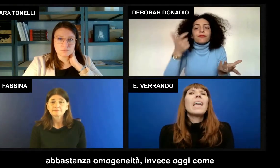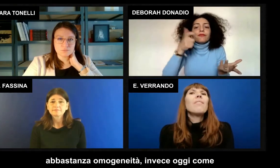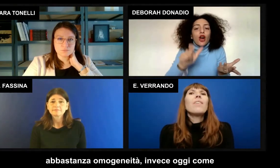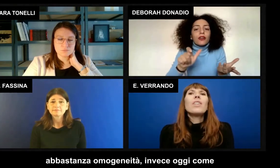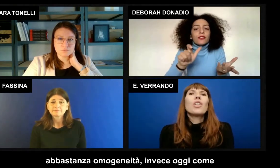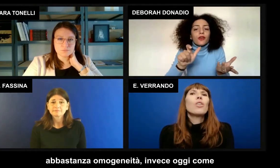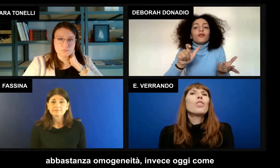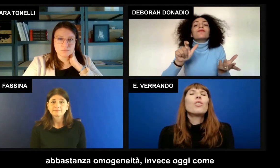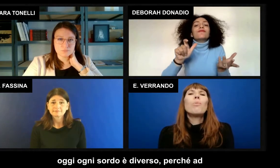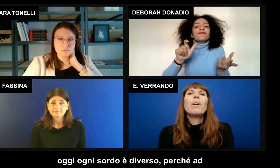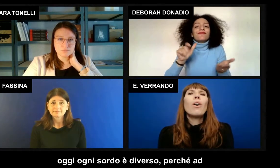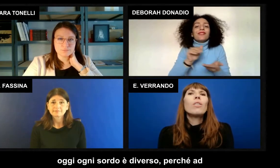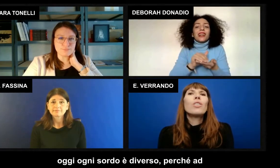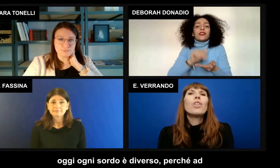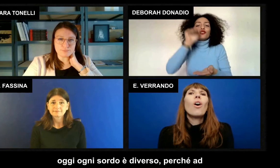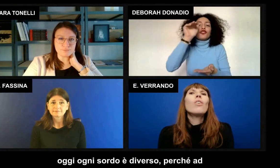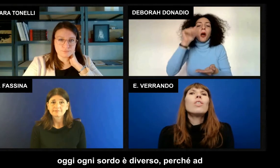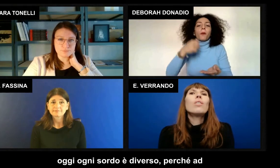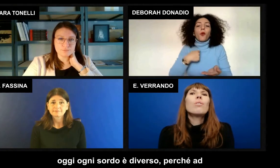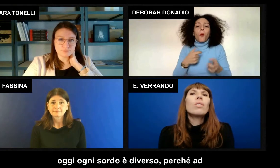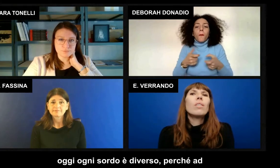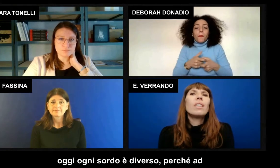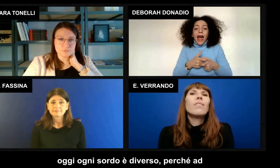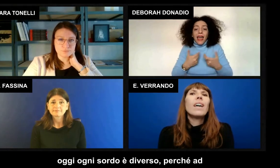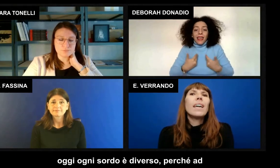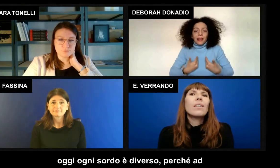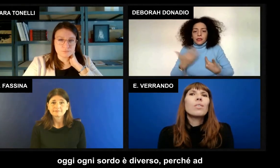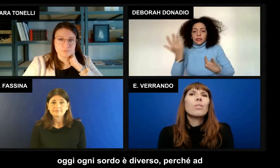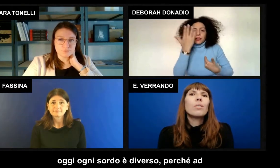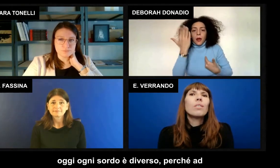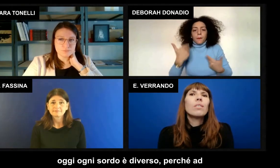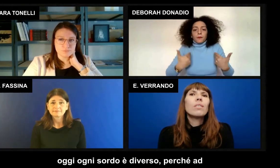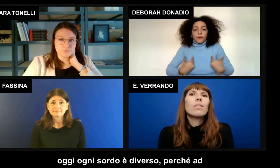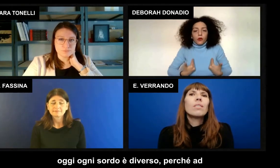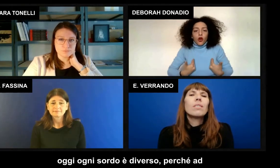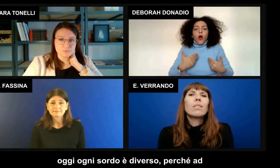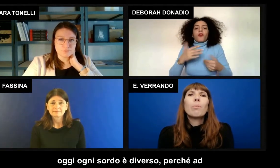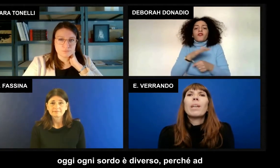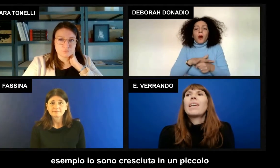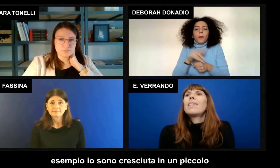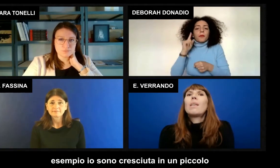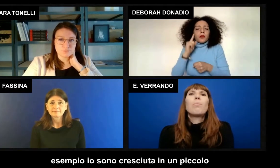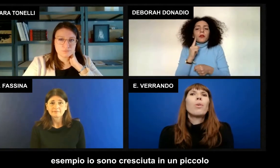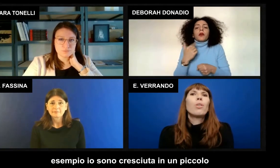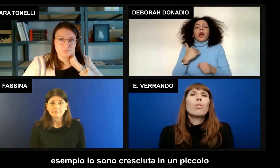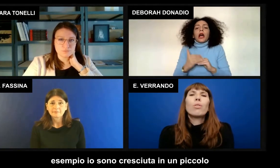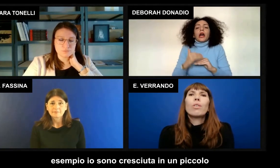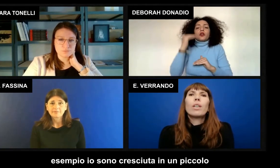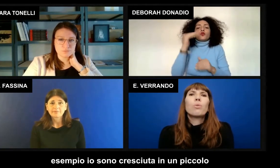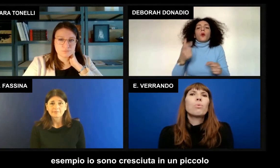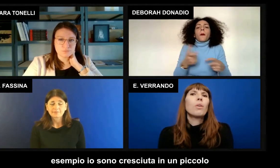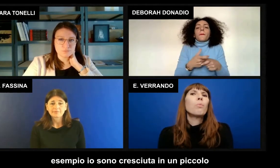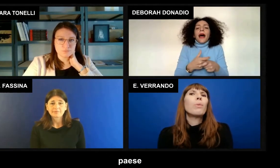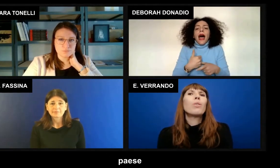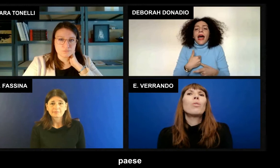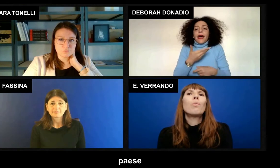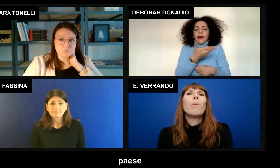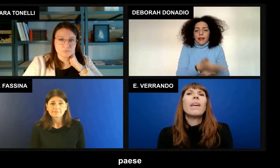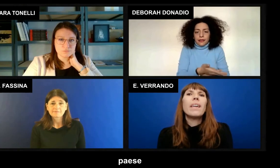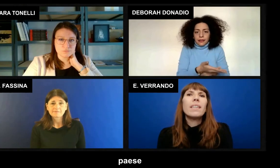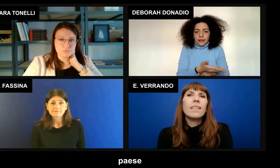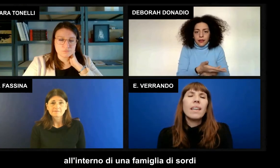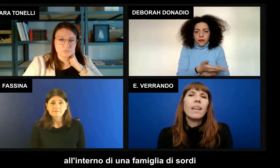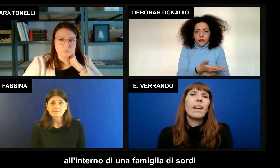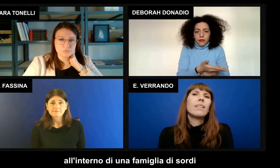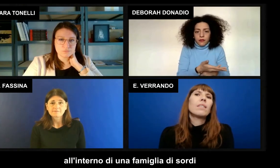E invece, oggi come oggi, ogni sordo è diverso. Perché, ad esempio, io sono cresciuta in un piccolo